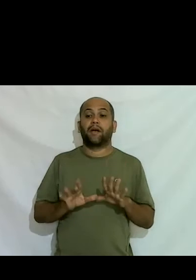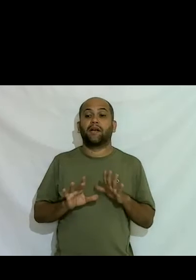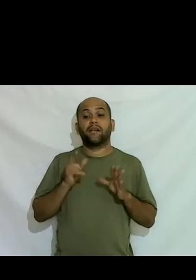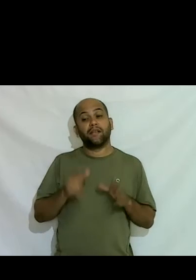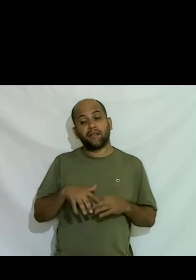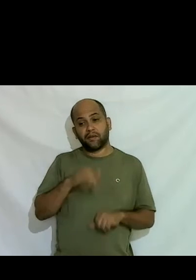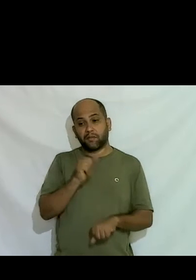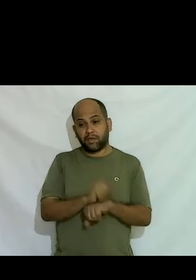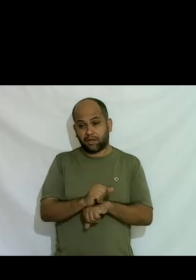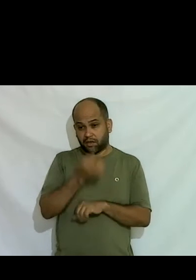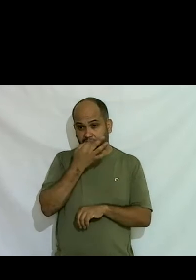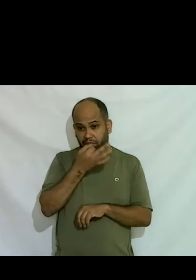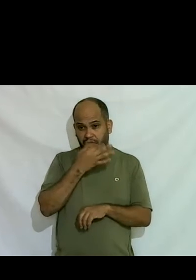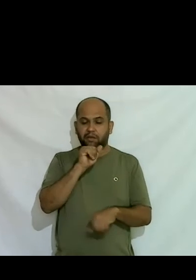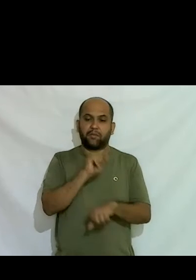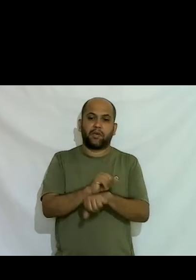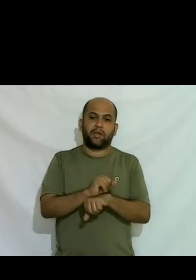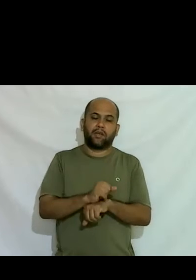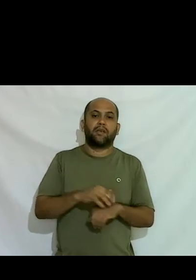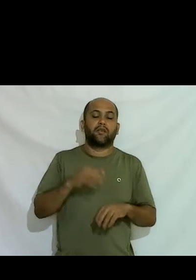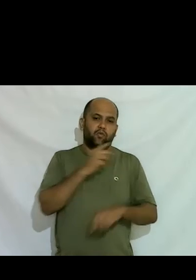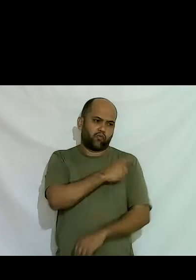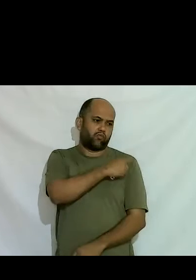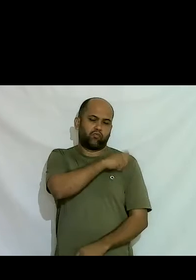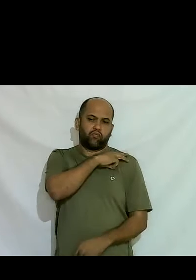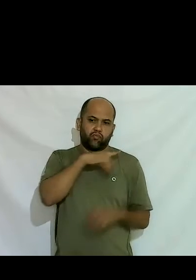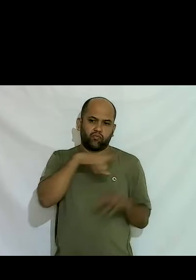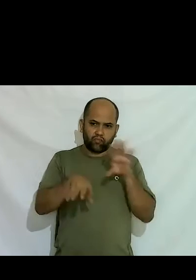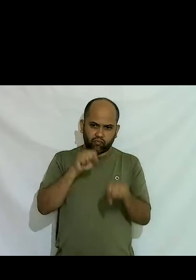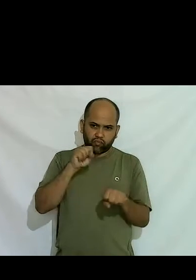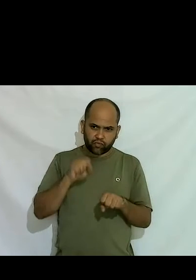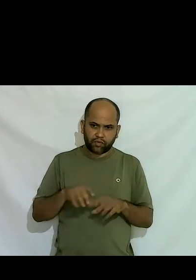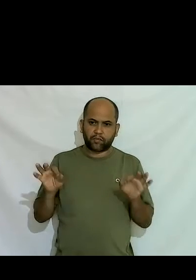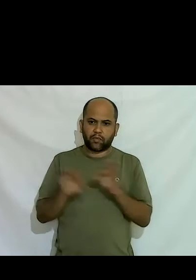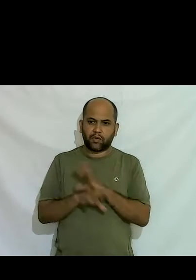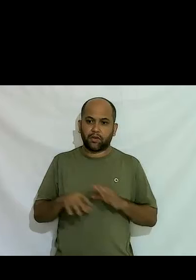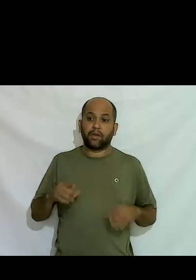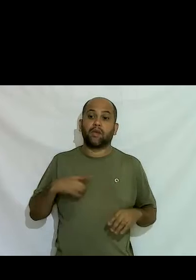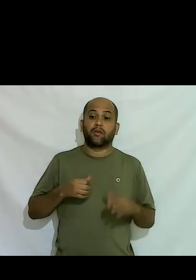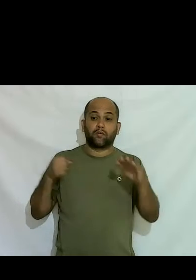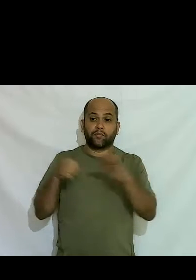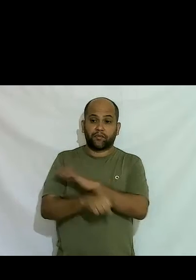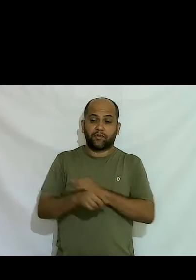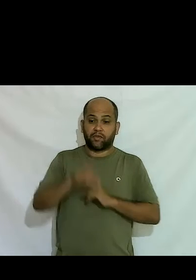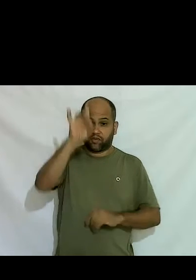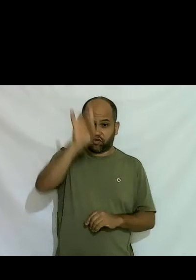parei com hormonização terminei o colegial entrei na faculdade de direito da PUC